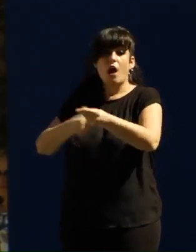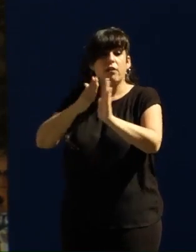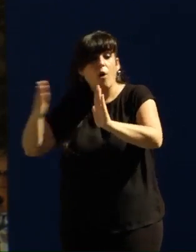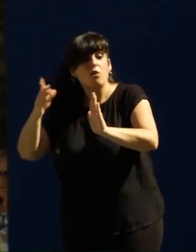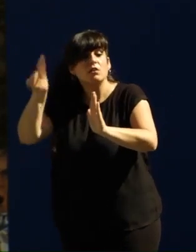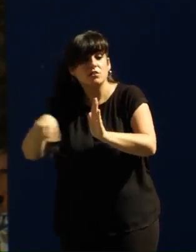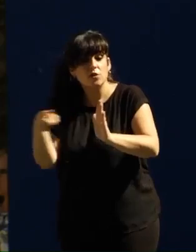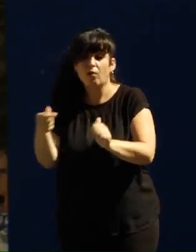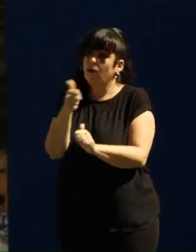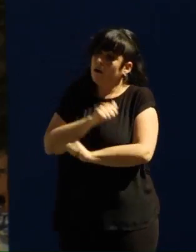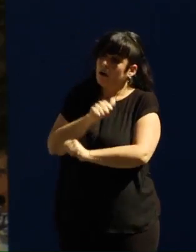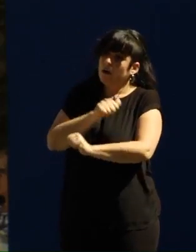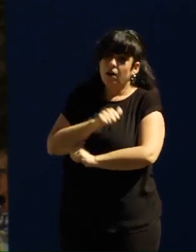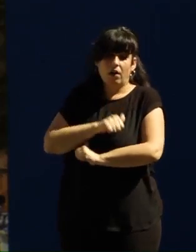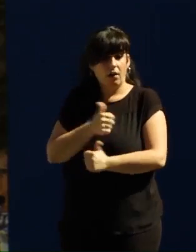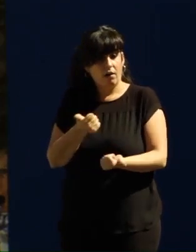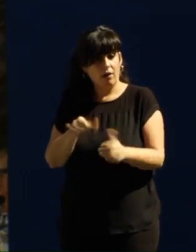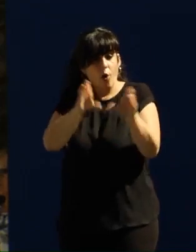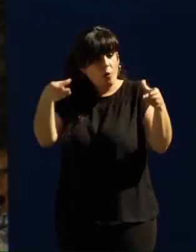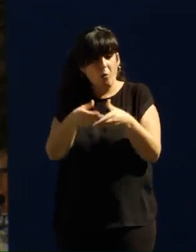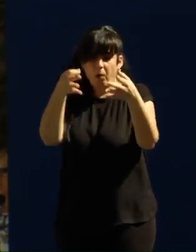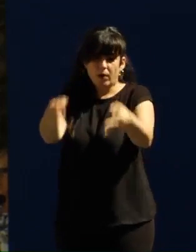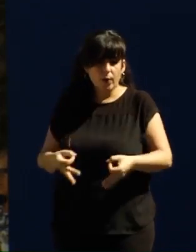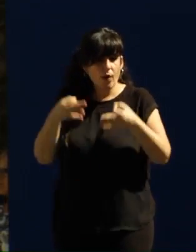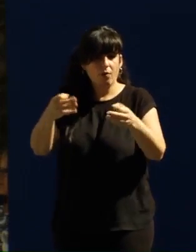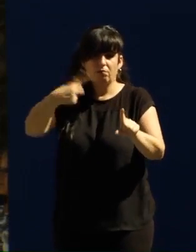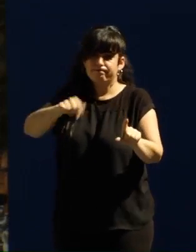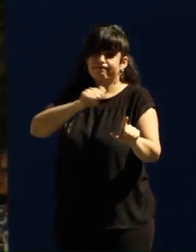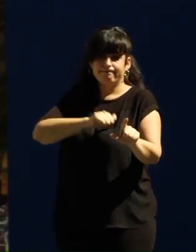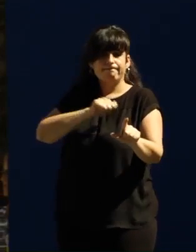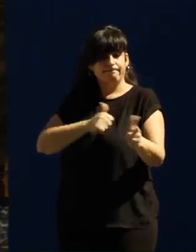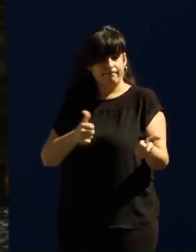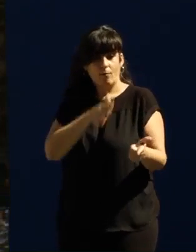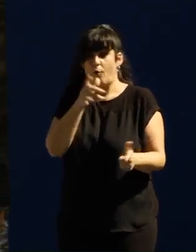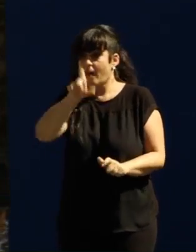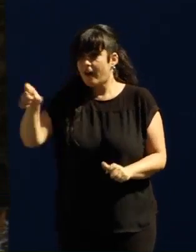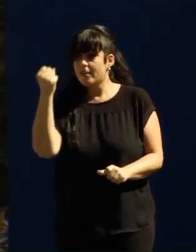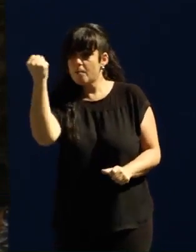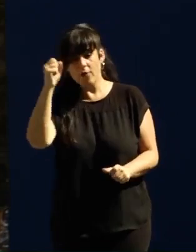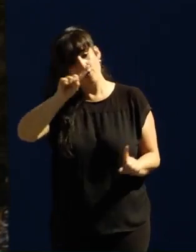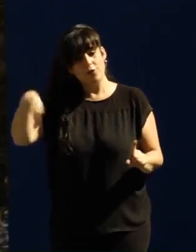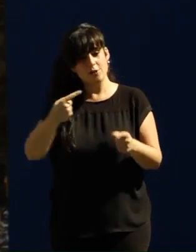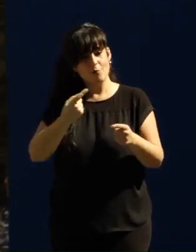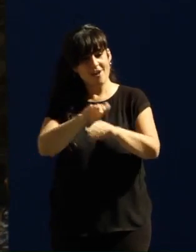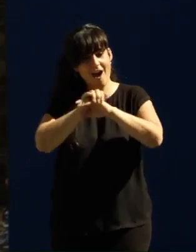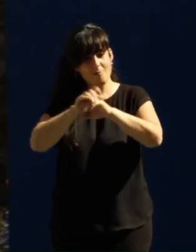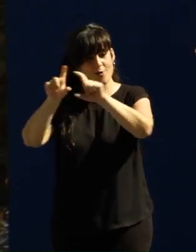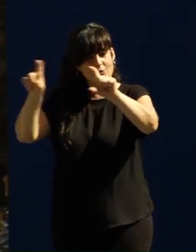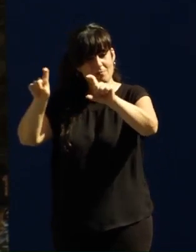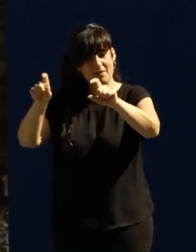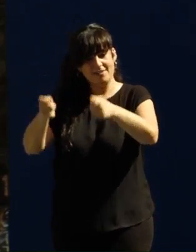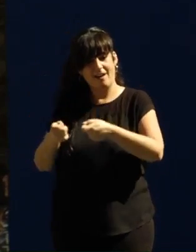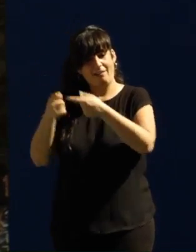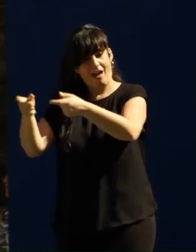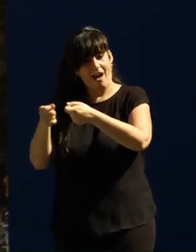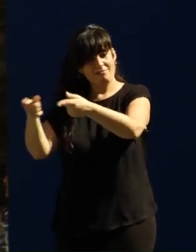hagan los partidos políticos de siempre, que lo hagan los señores poderosos, que lo hagan los que tienen los amigos, a los que luego les entregan las concesiones, a los que luego les